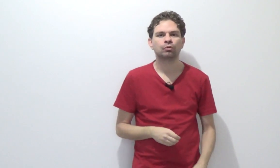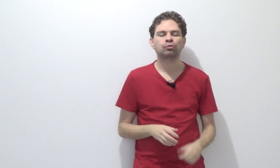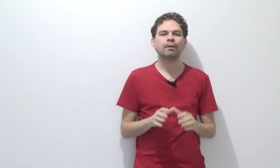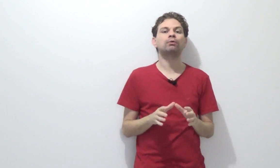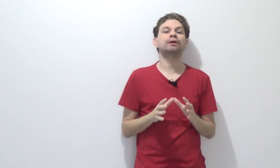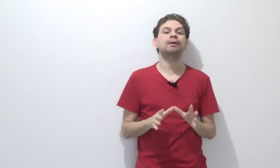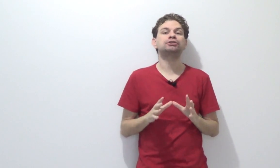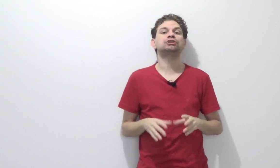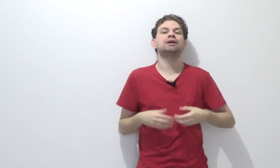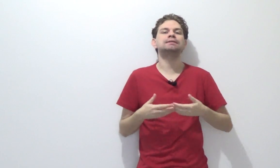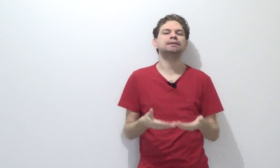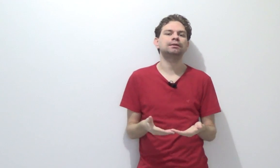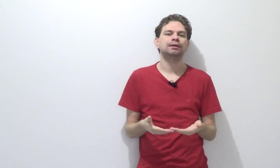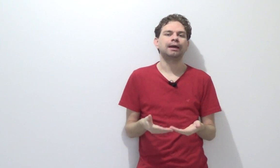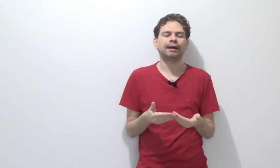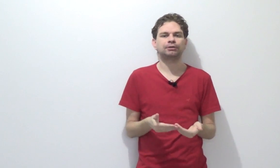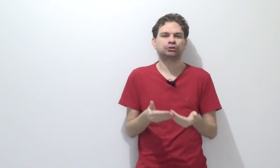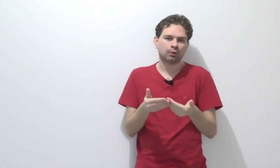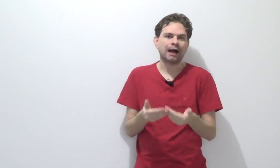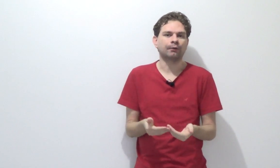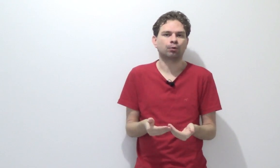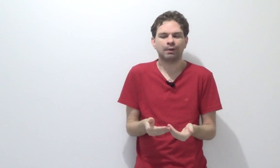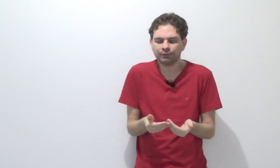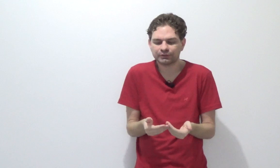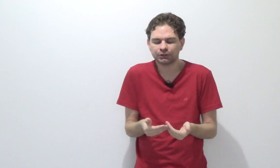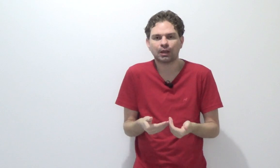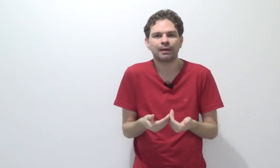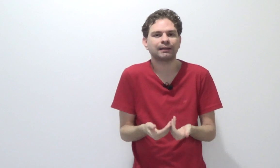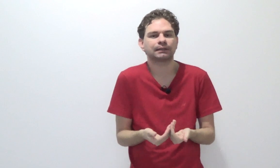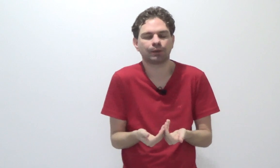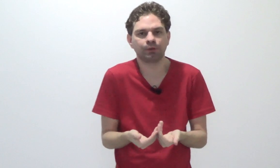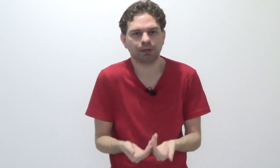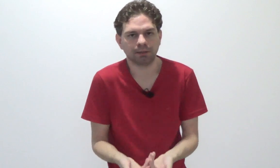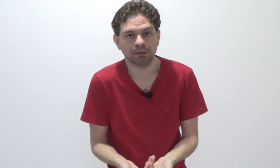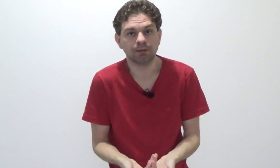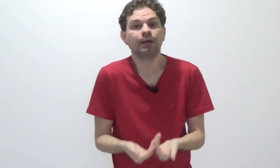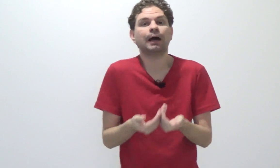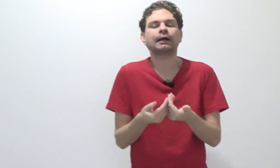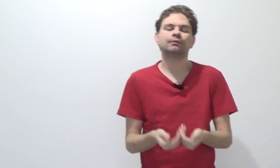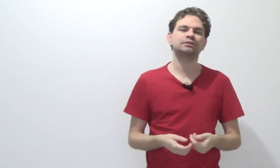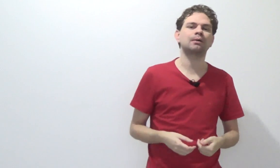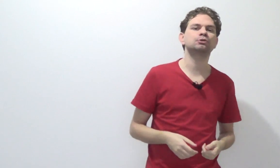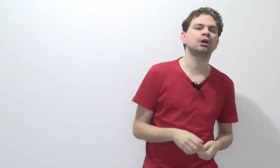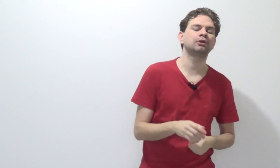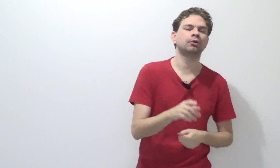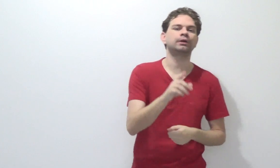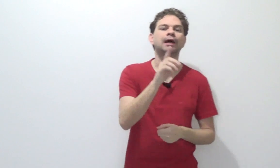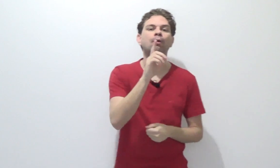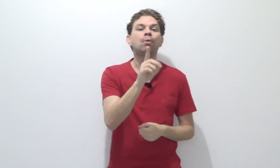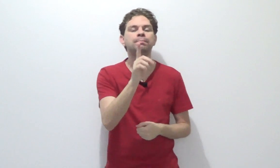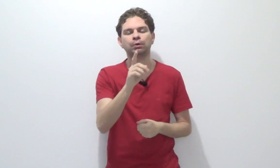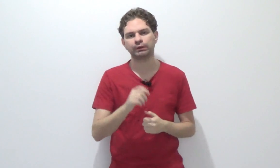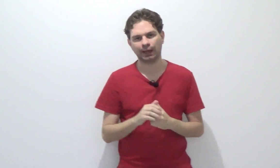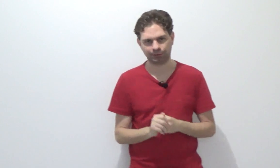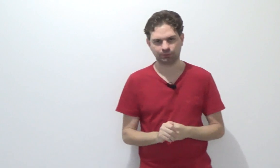Como é que o crime à distância é jogado? Como é que você estabelece a teoria dele? Aqui você absorve a teoria da ubiquidade.